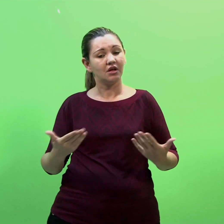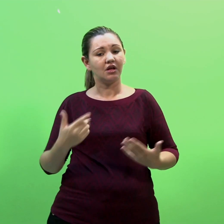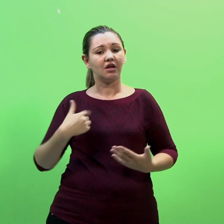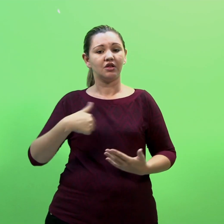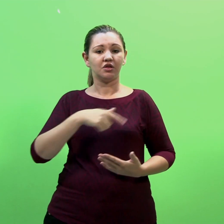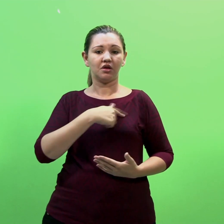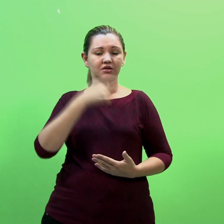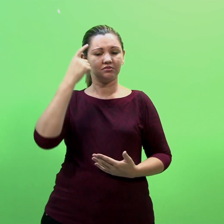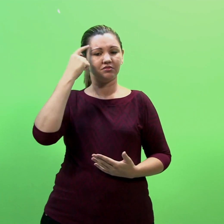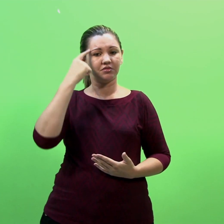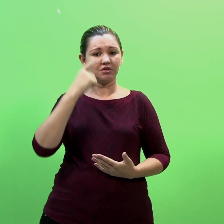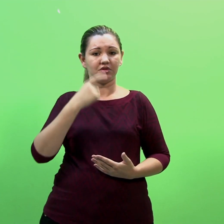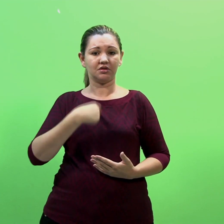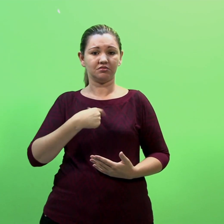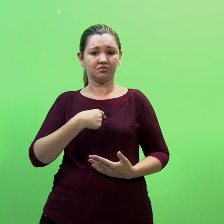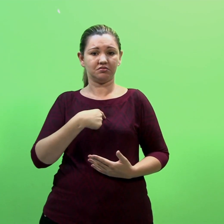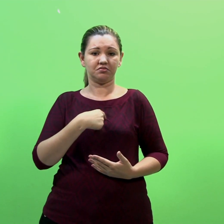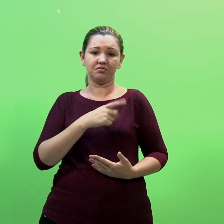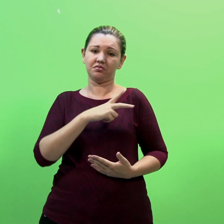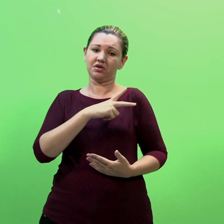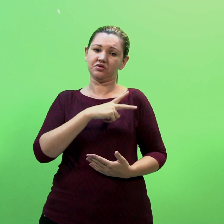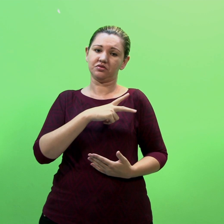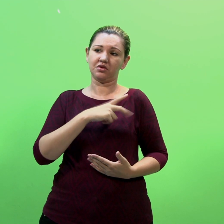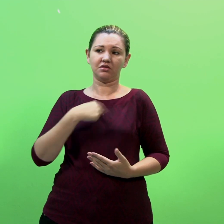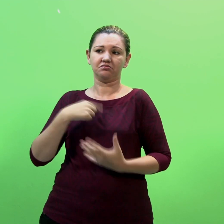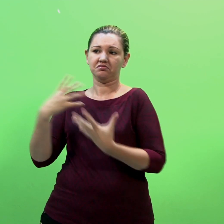decisão pessoal, eu não aceitaria realizar o trabalho